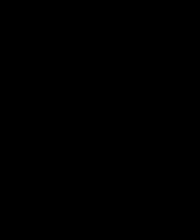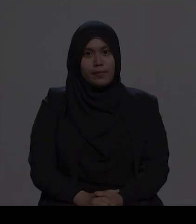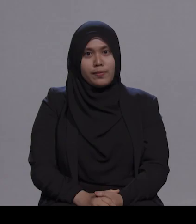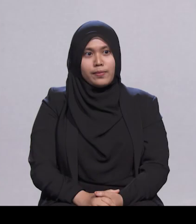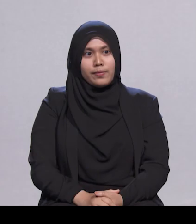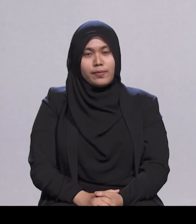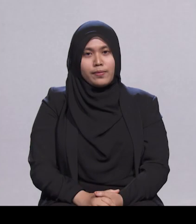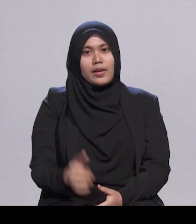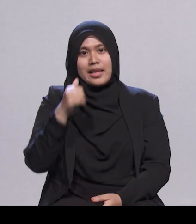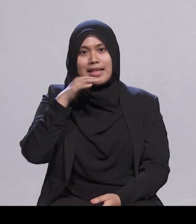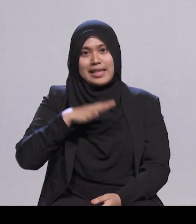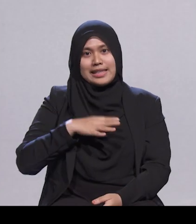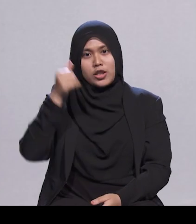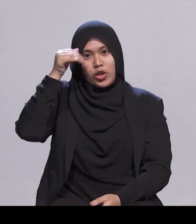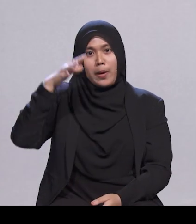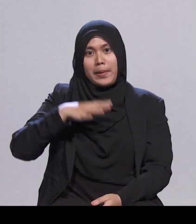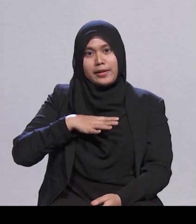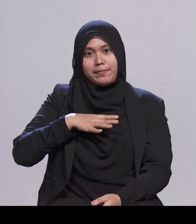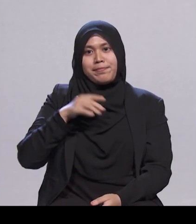Ladies and gentlemen, the Prime Minister.